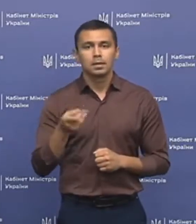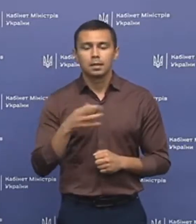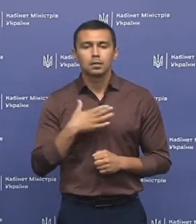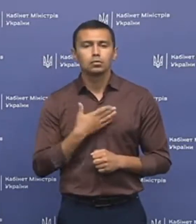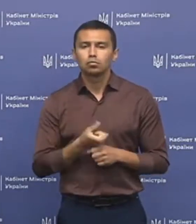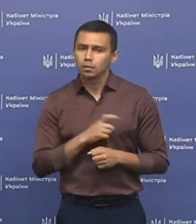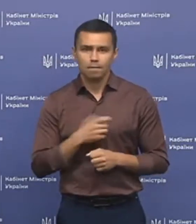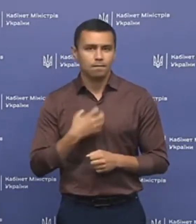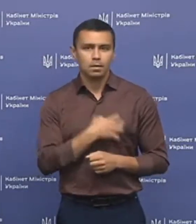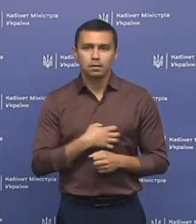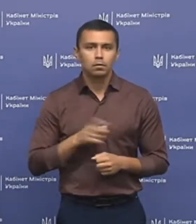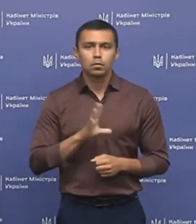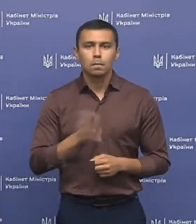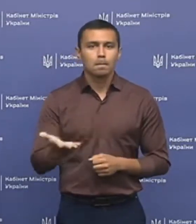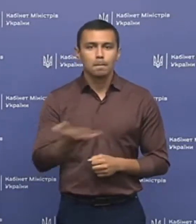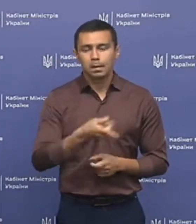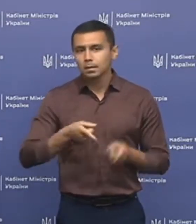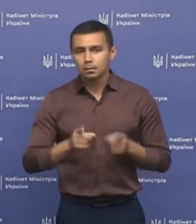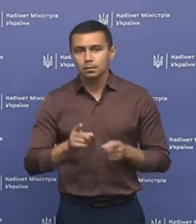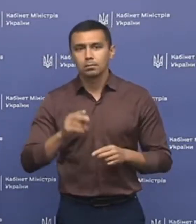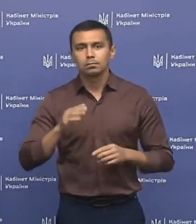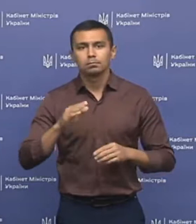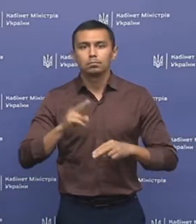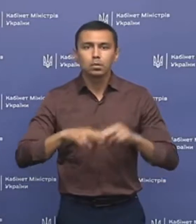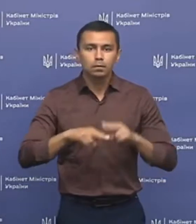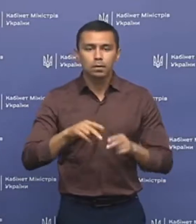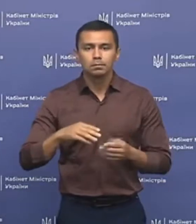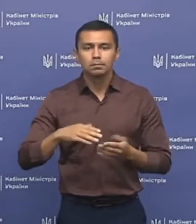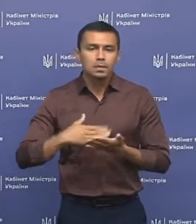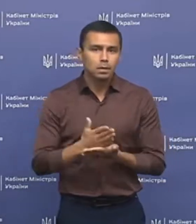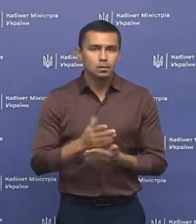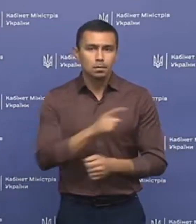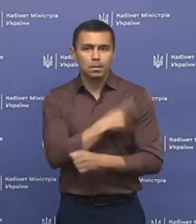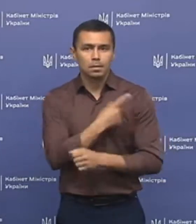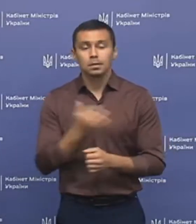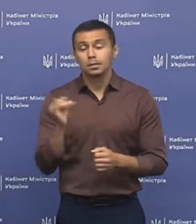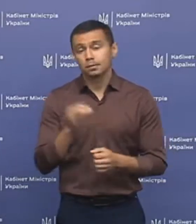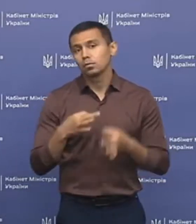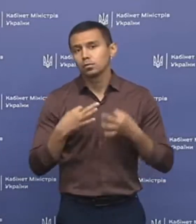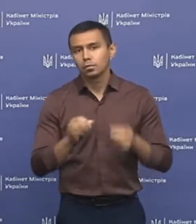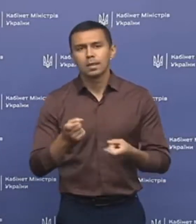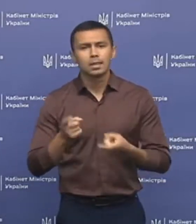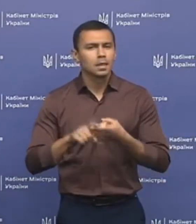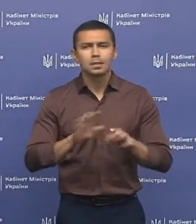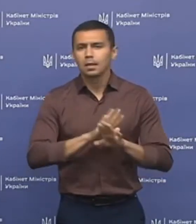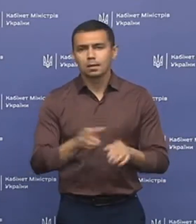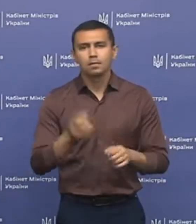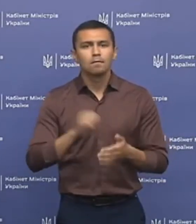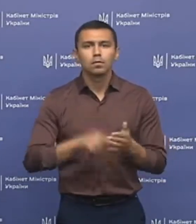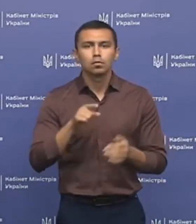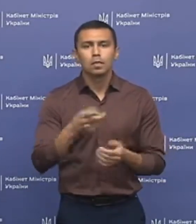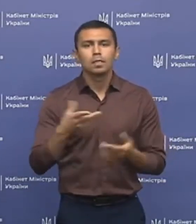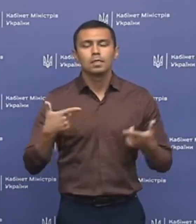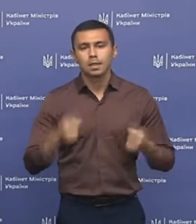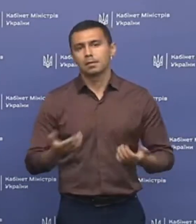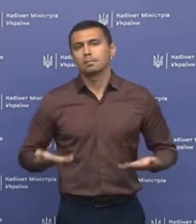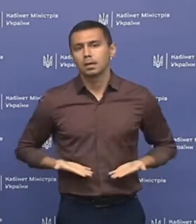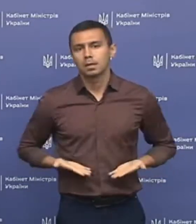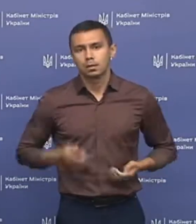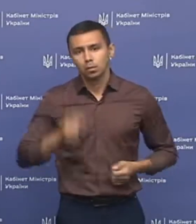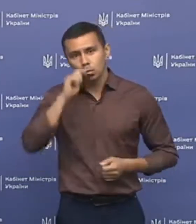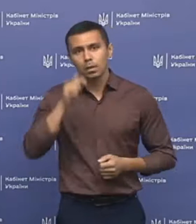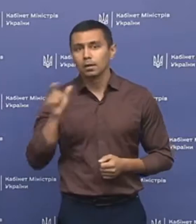для нас дуже важливо, щоб ми дійсно побудували якісну медицину і доступну, незалежно від того, де мешкає